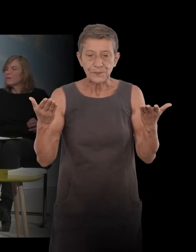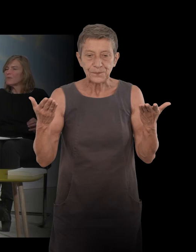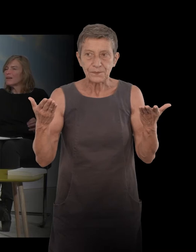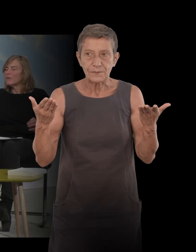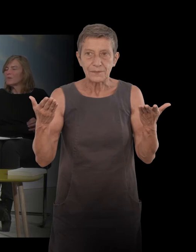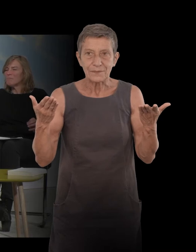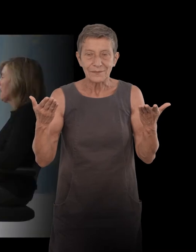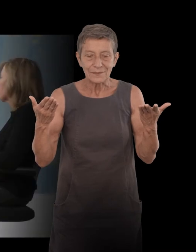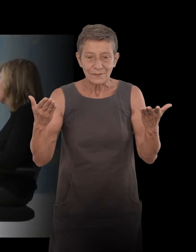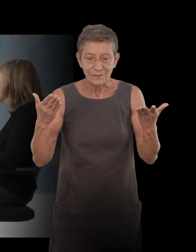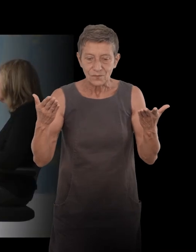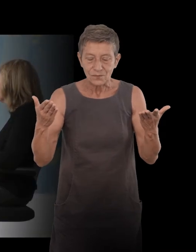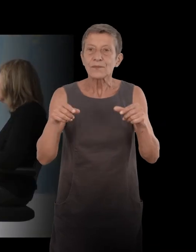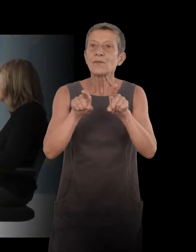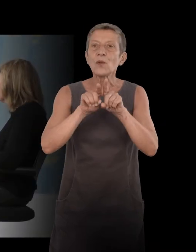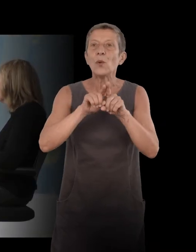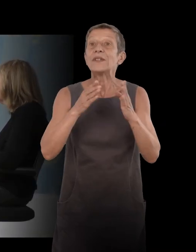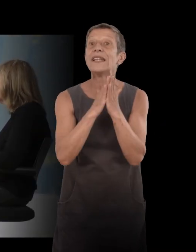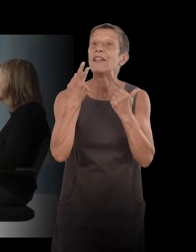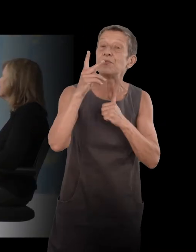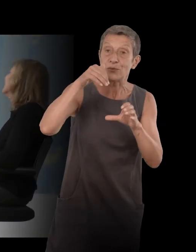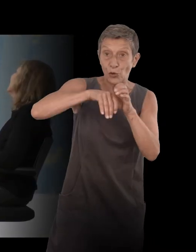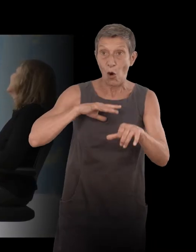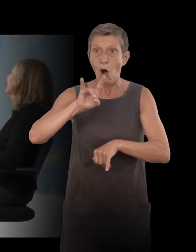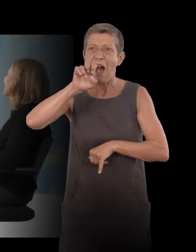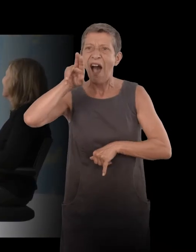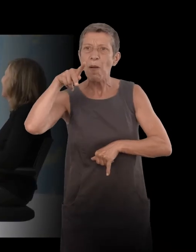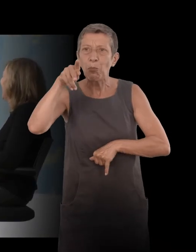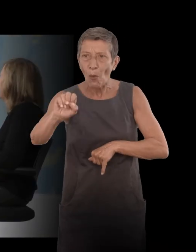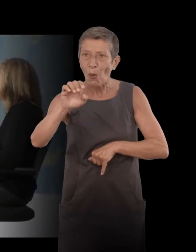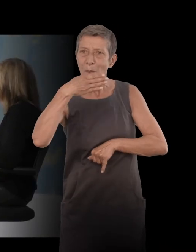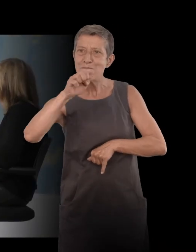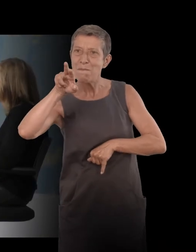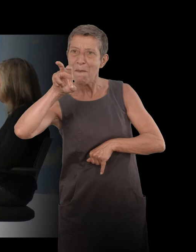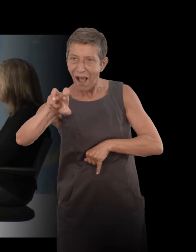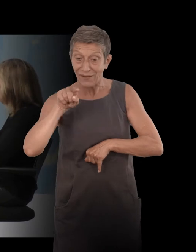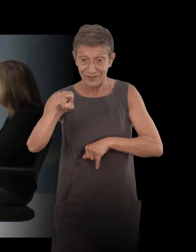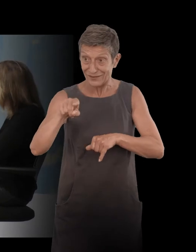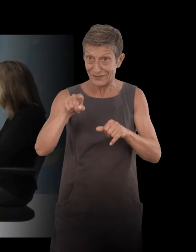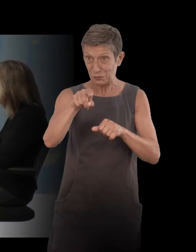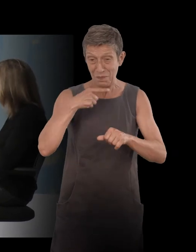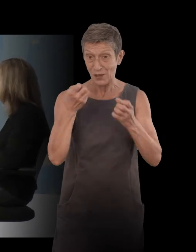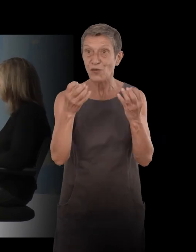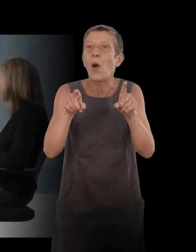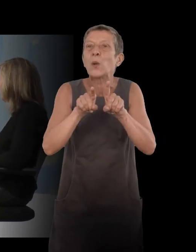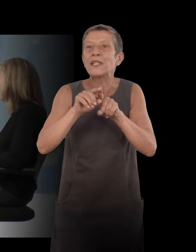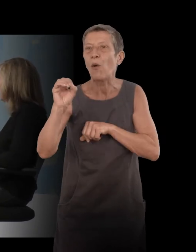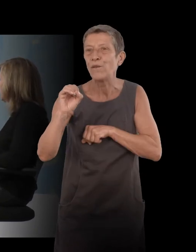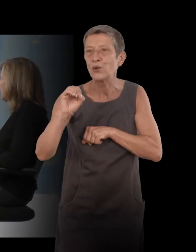Il y a Arpo Marx, qui est dans tous vos livres. Il est dans tous les bouquins, Arpo Marx. Et puis, y aussi Ophuls, qui est toujours dans vos livres. Oui, Ophuls